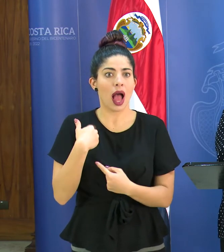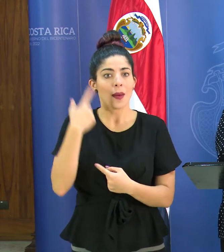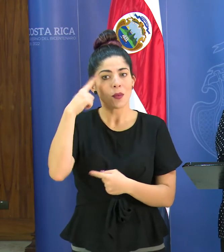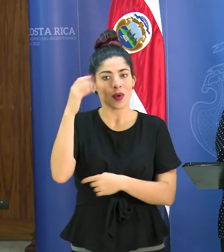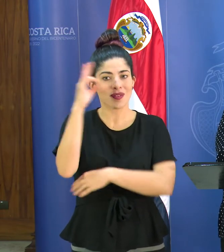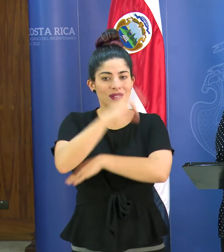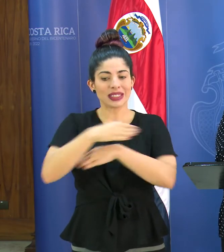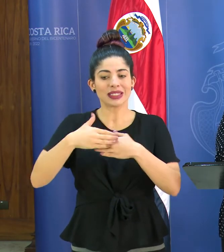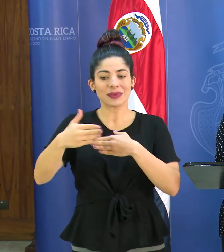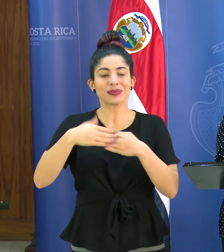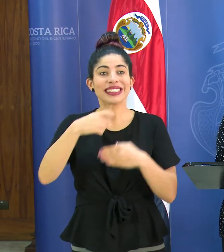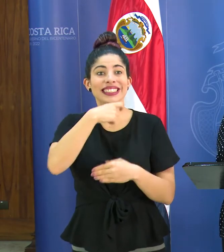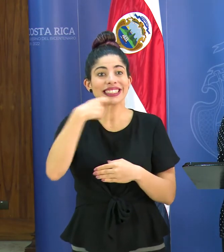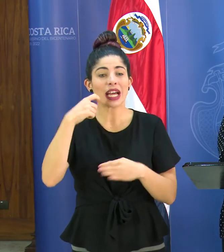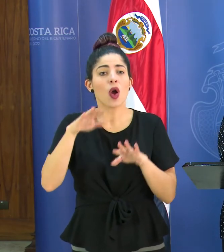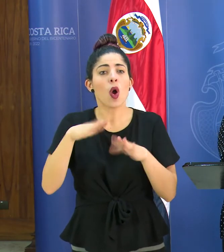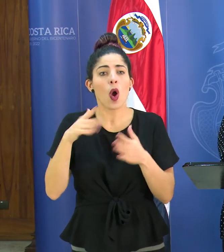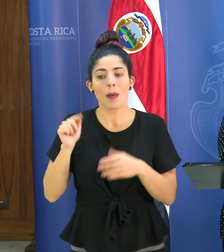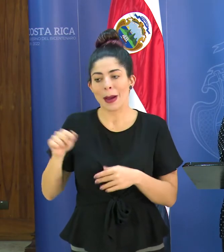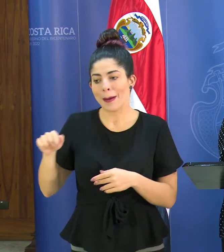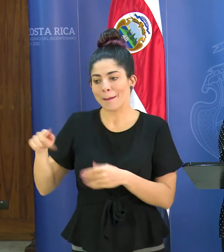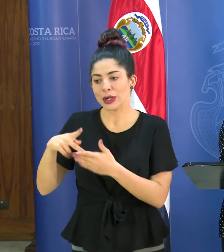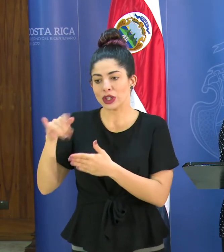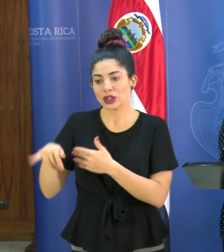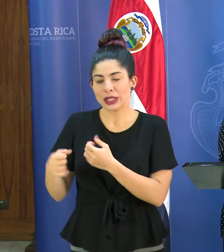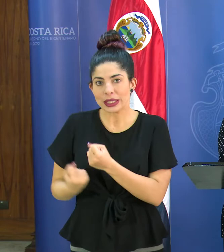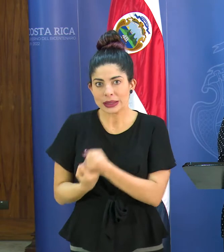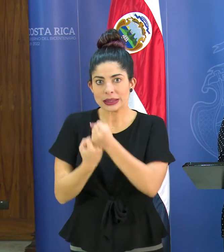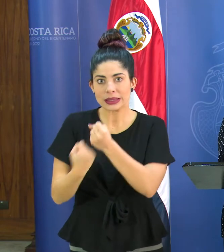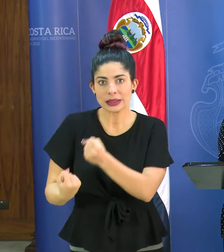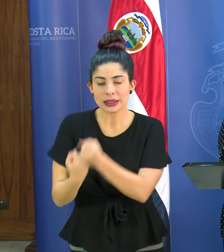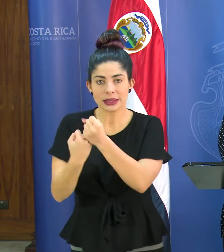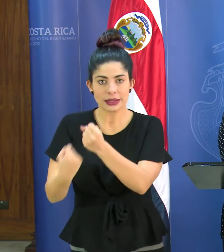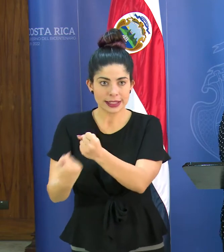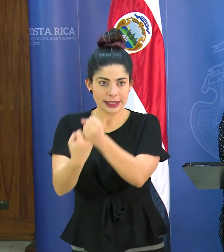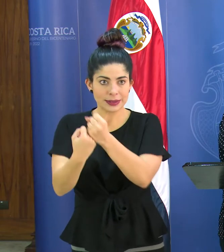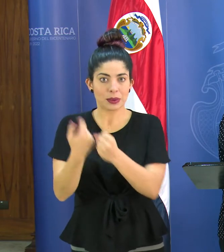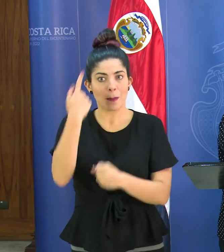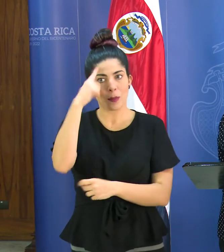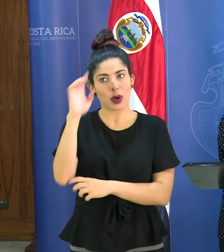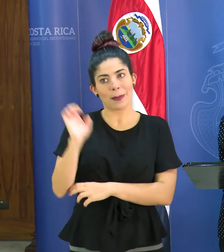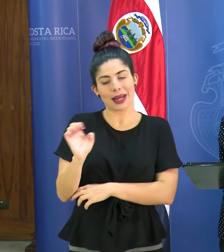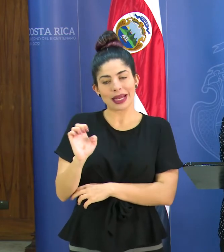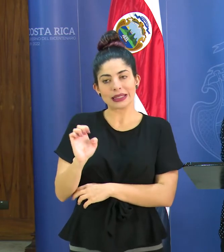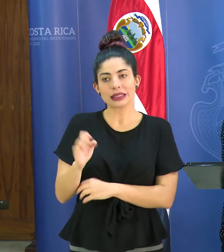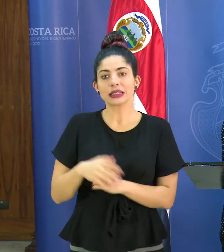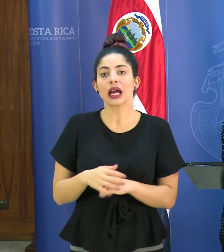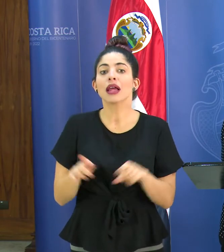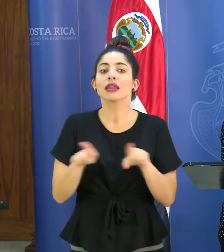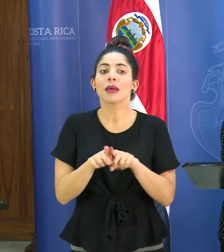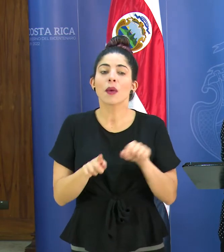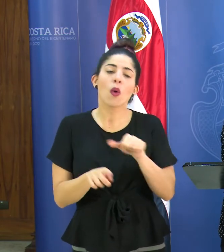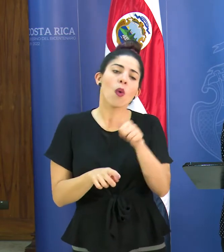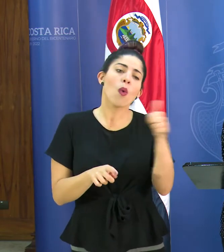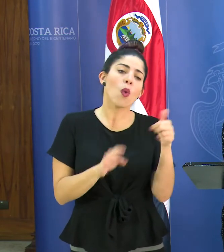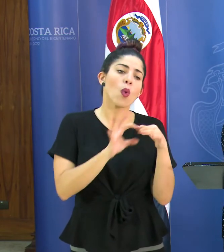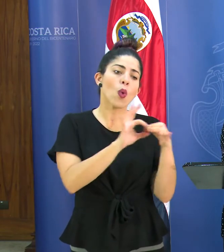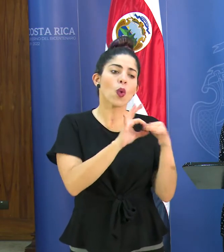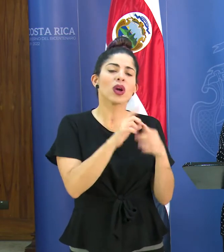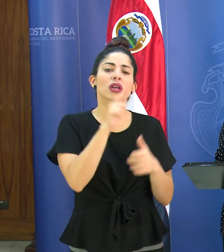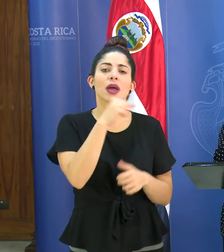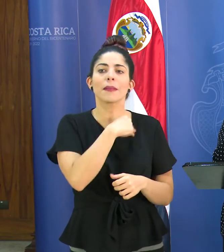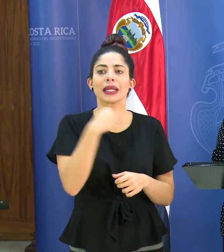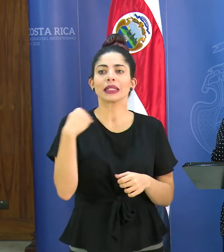seca se va a cubrir con estos proyectos de extrema y de emergencia también la otra coordinación es con el